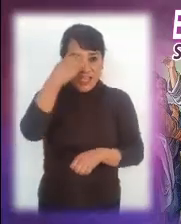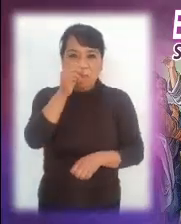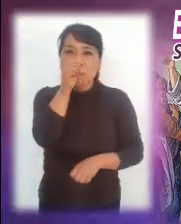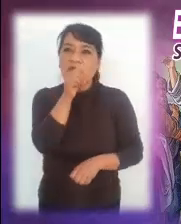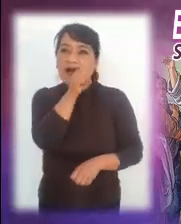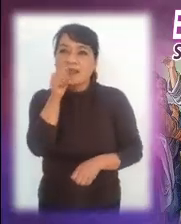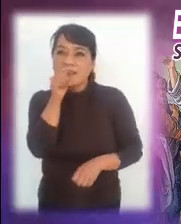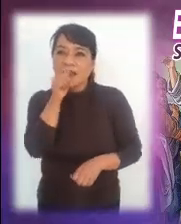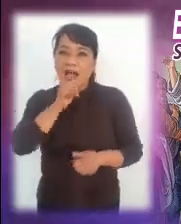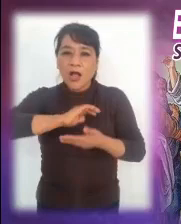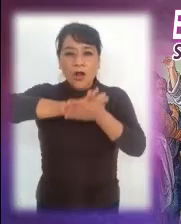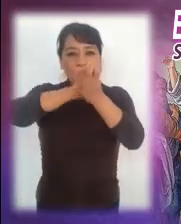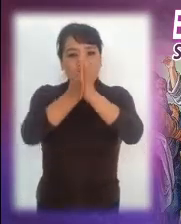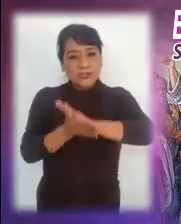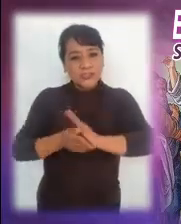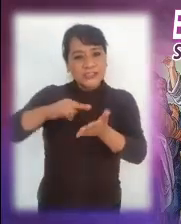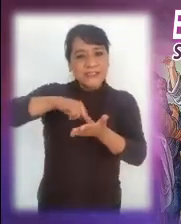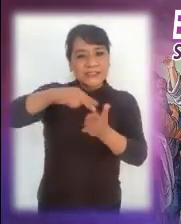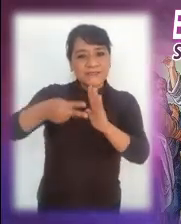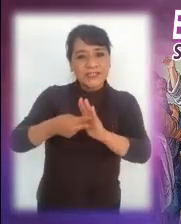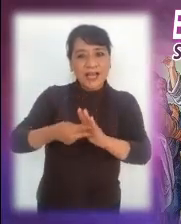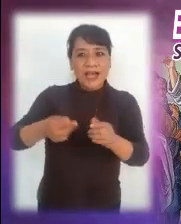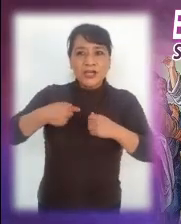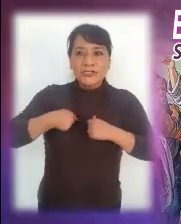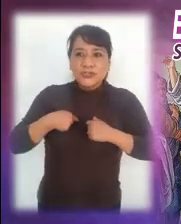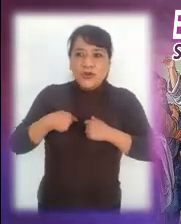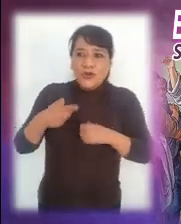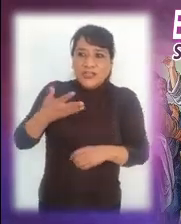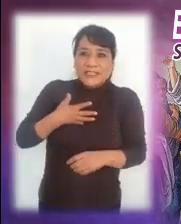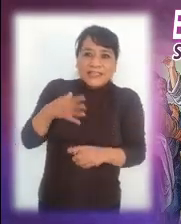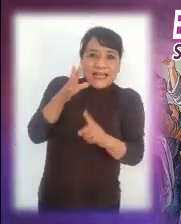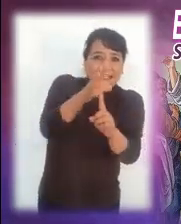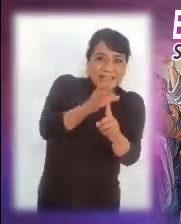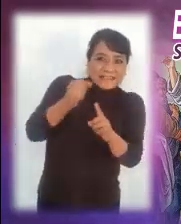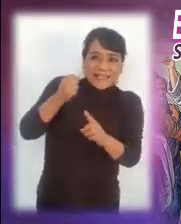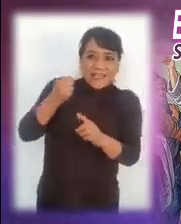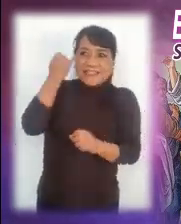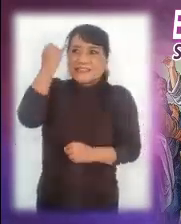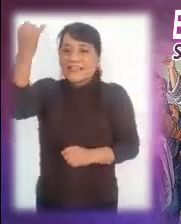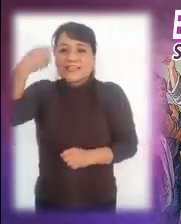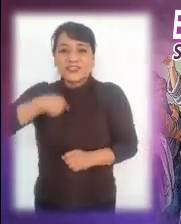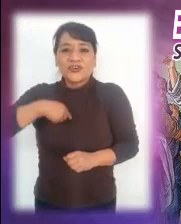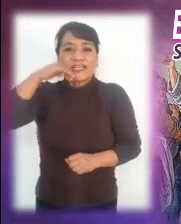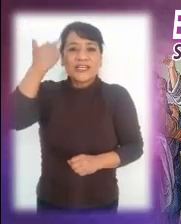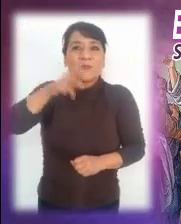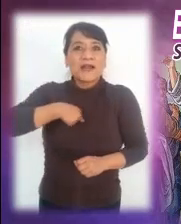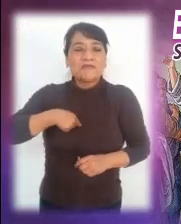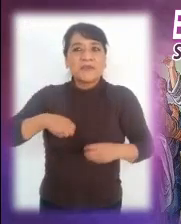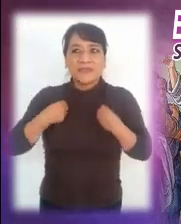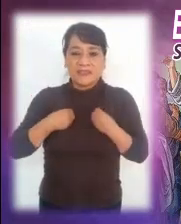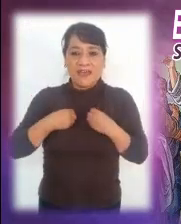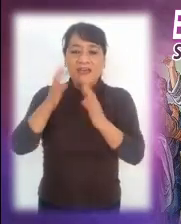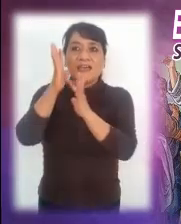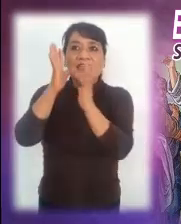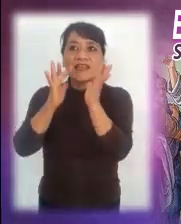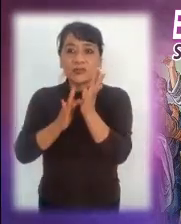conversión significa recuperar el ideal que nos proponemos para nuestra vida. Cristo